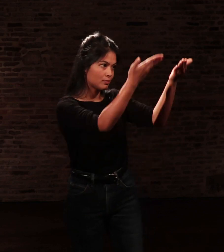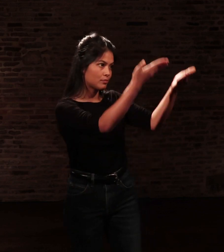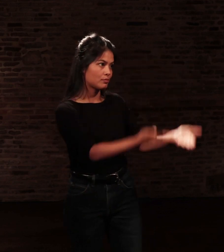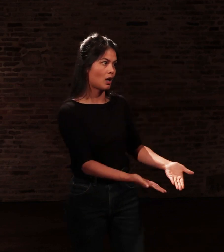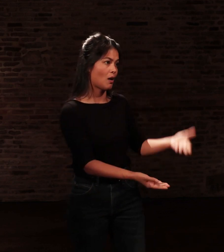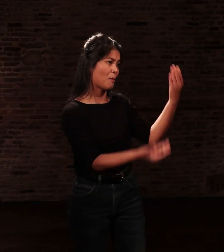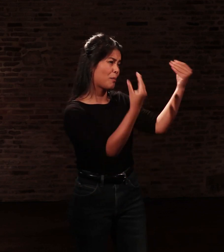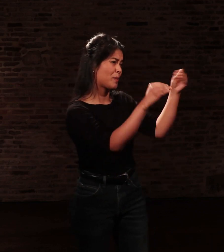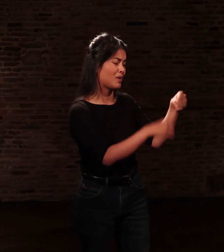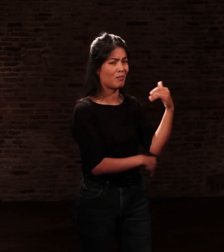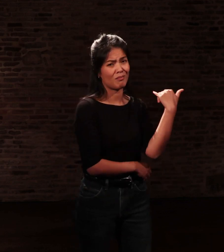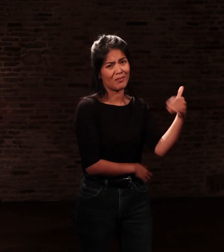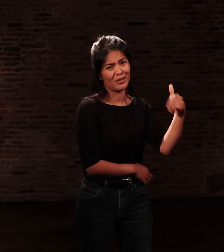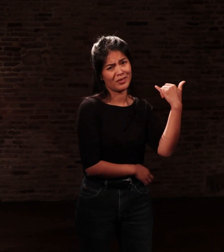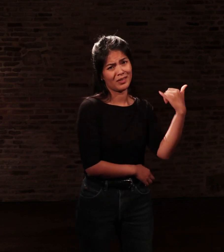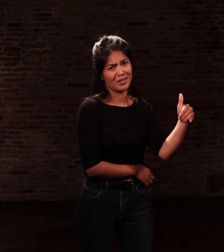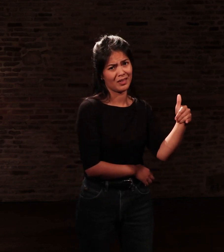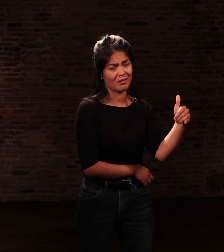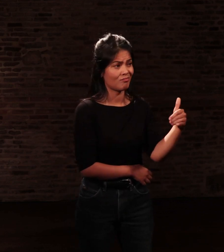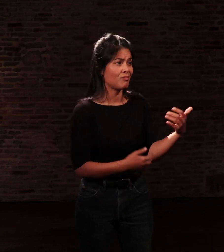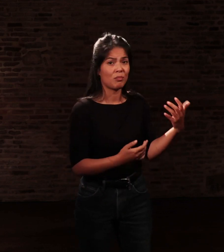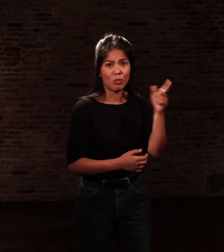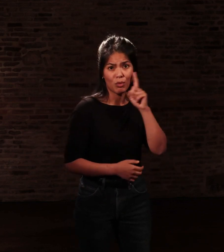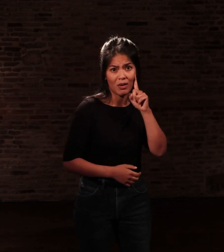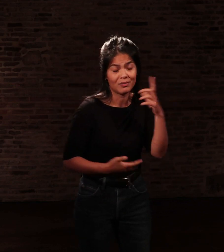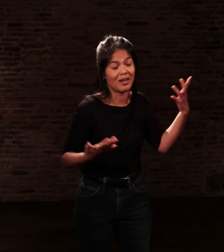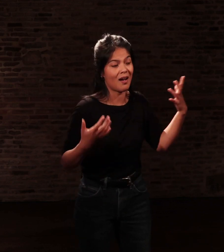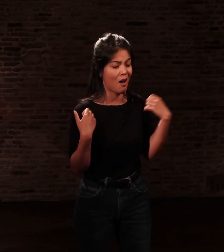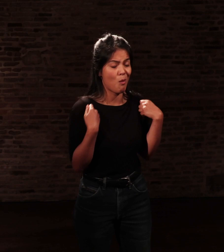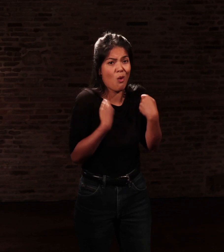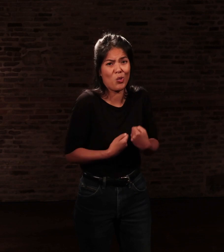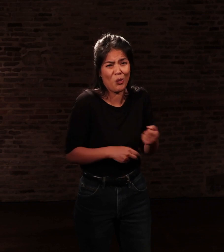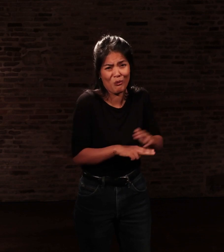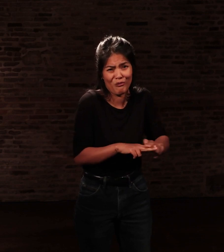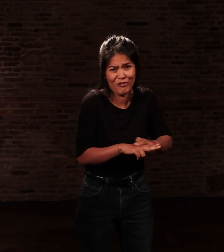incomplète. Mon homme n'a pas de manteau et va nu-pied.